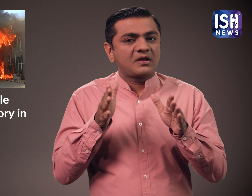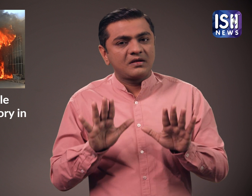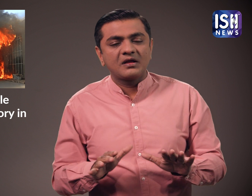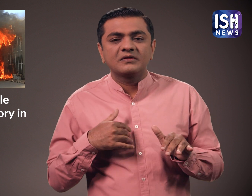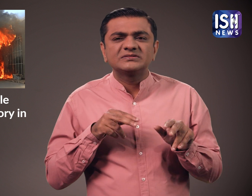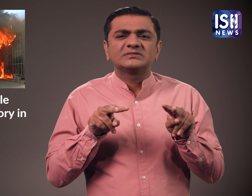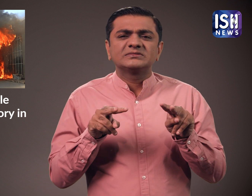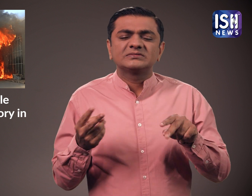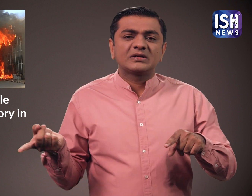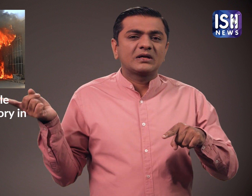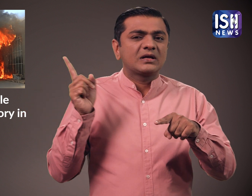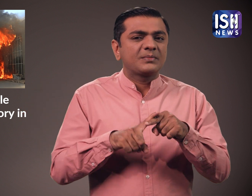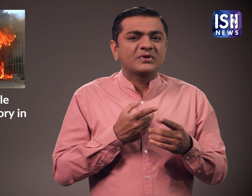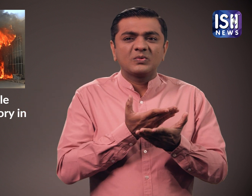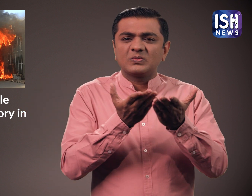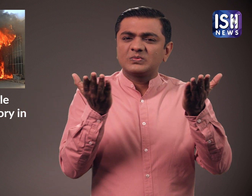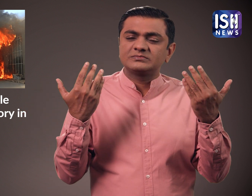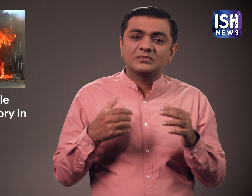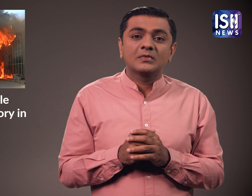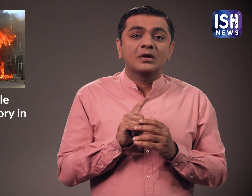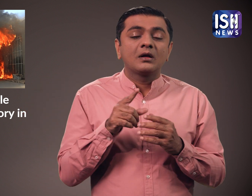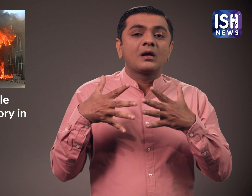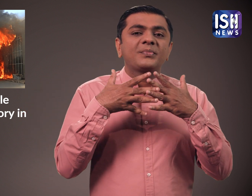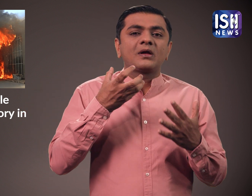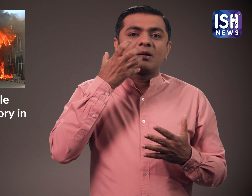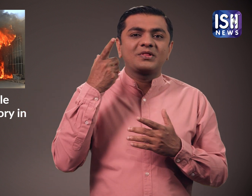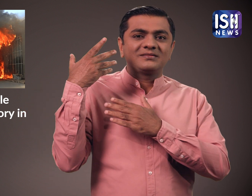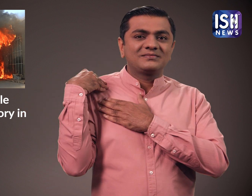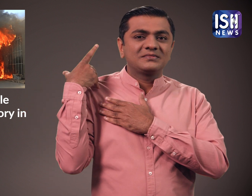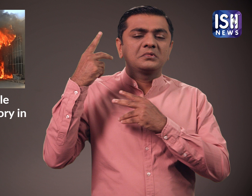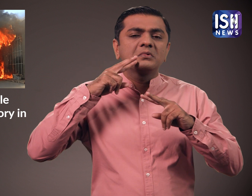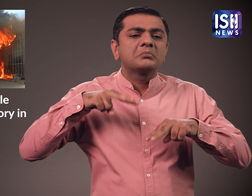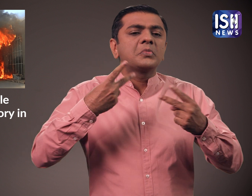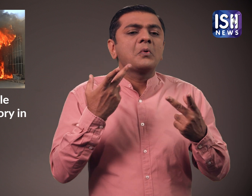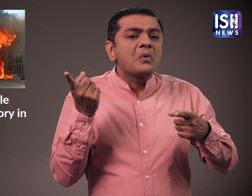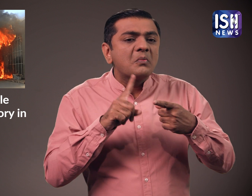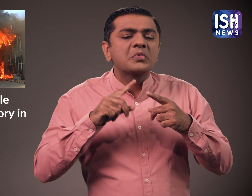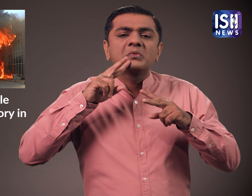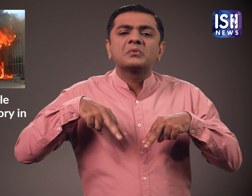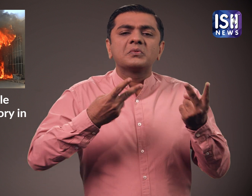कितनी विनाशकारी आग थी। एपल ने कमेंट के अनुरोध का तुरन जवाब नहीं